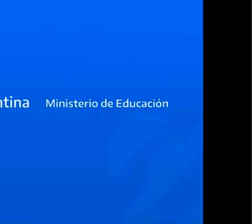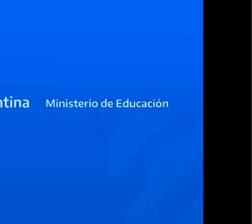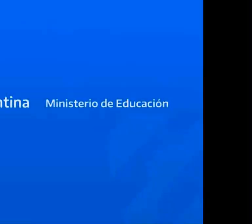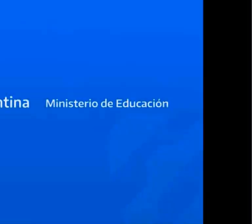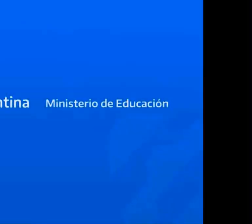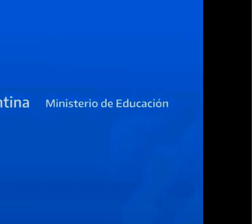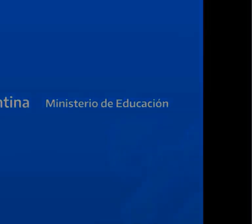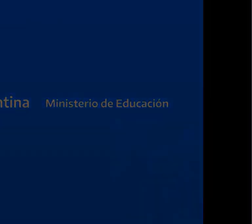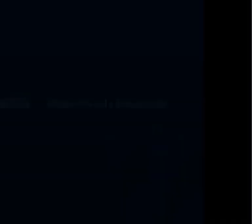Ministerio de Educación Acción